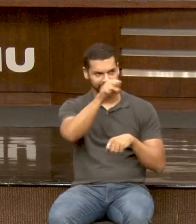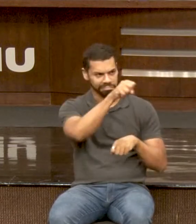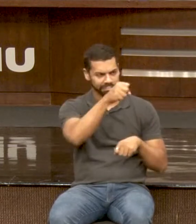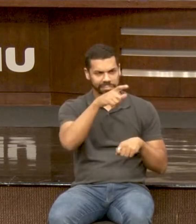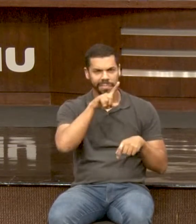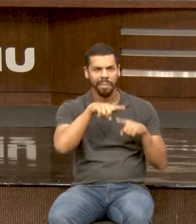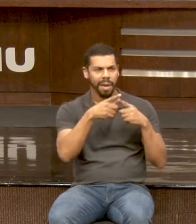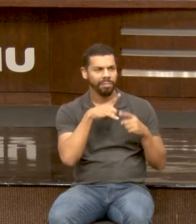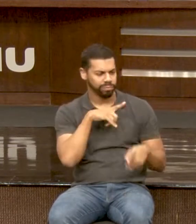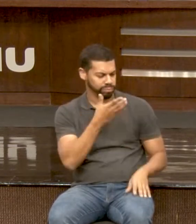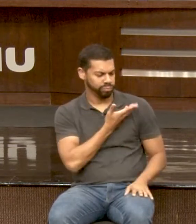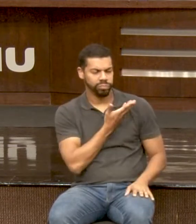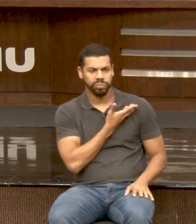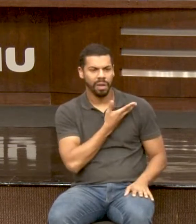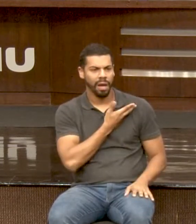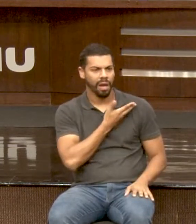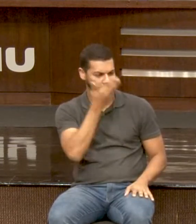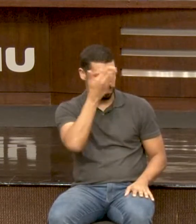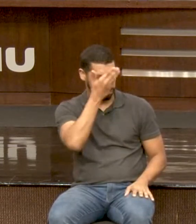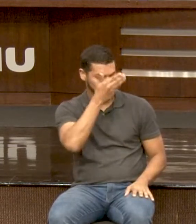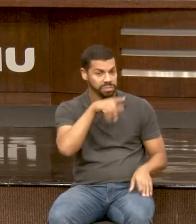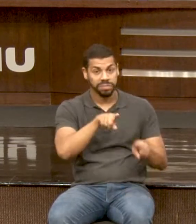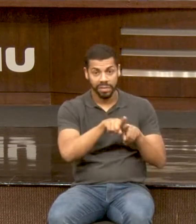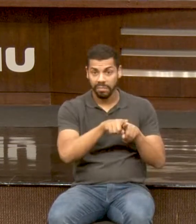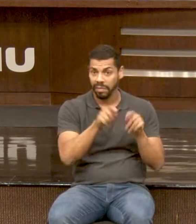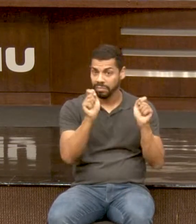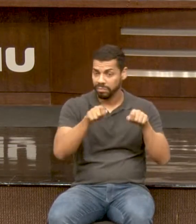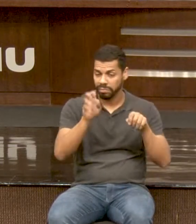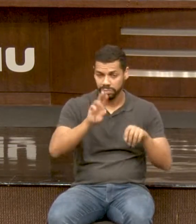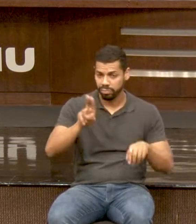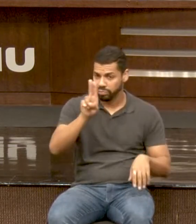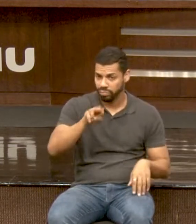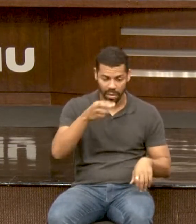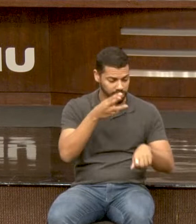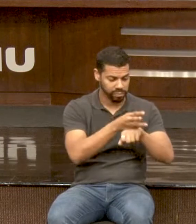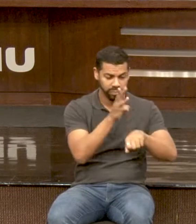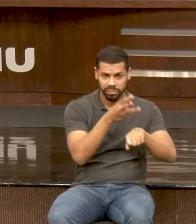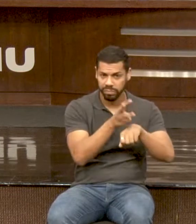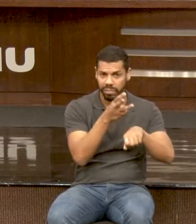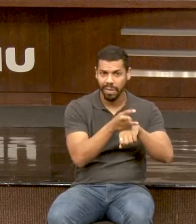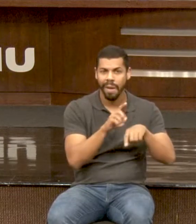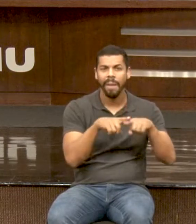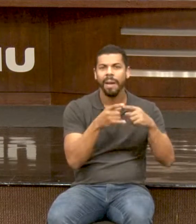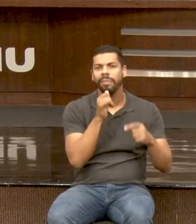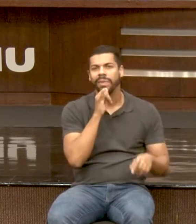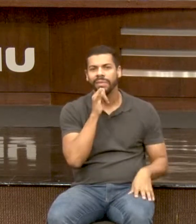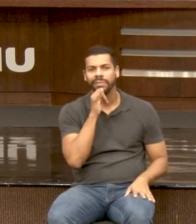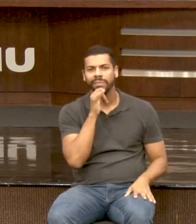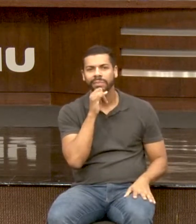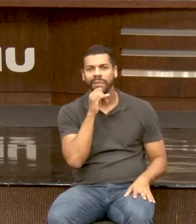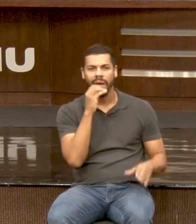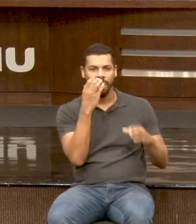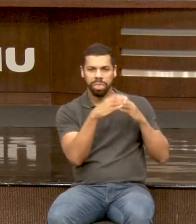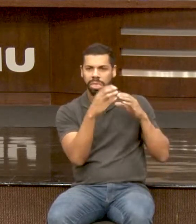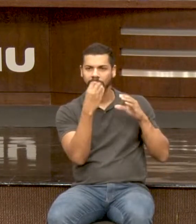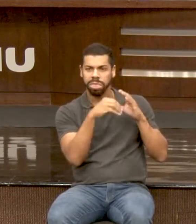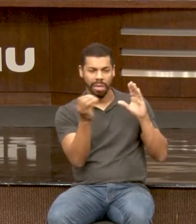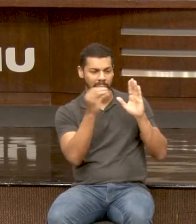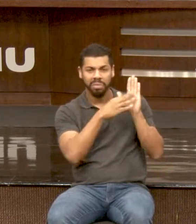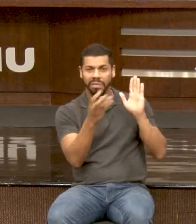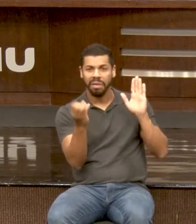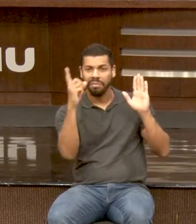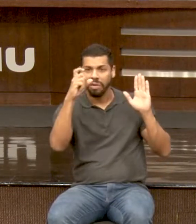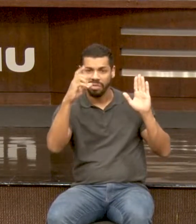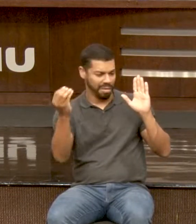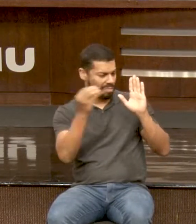Os colegas com deficiência visual também vão ter acesso a tudo isso que vocês estão mandando. Mas se vocês começarem a mandar um monte de figurinha